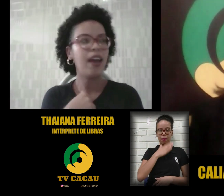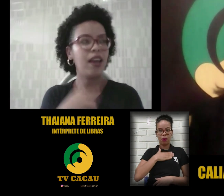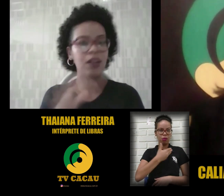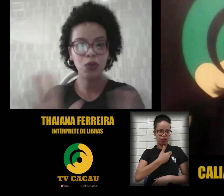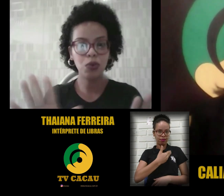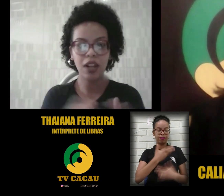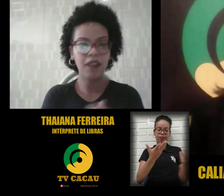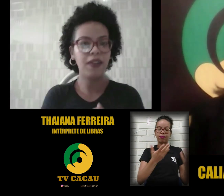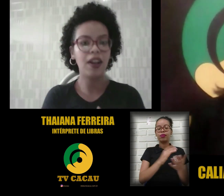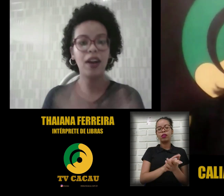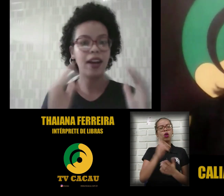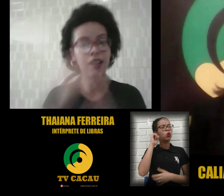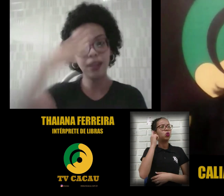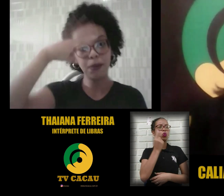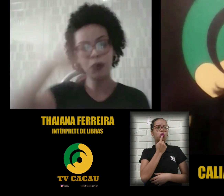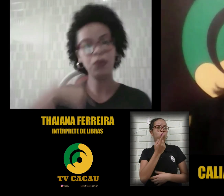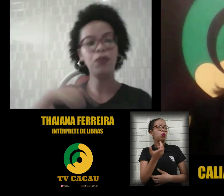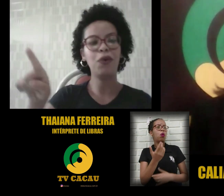O surdo, ele vai falar, casa Bruno, vou.